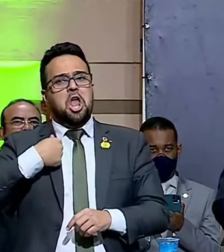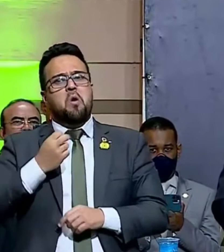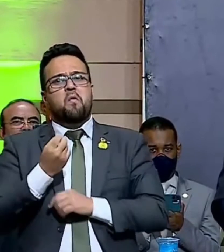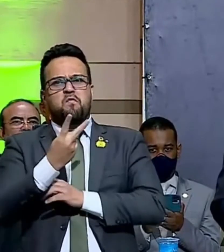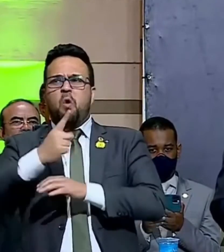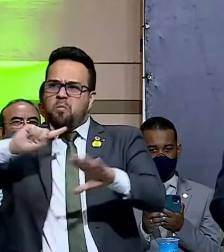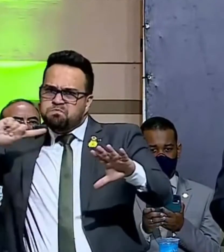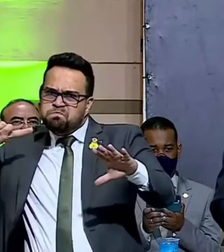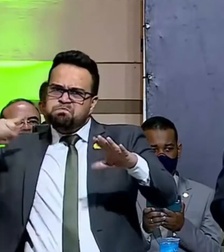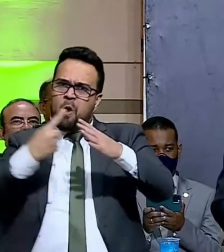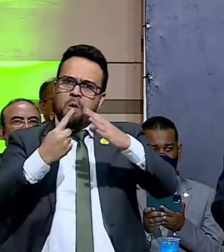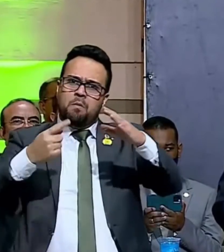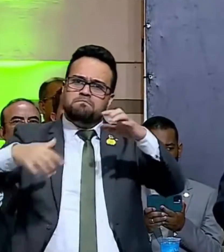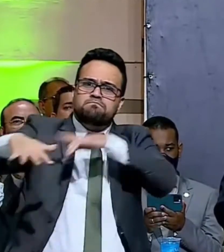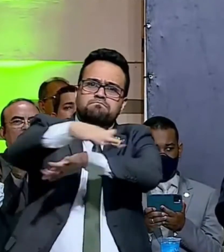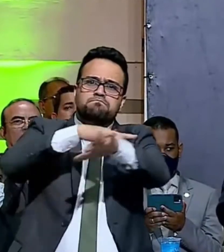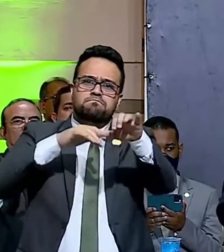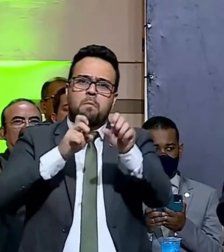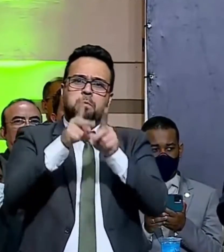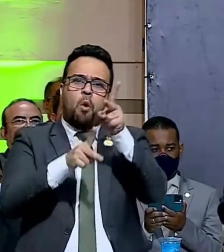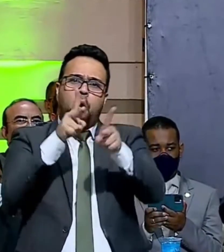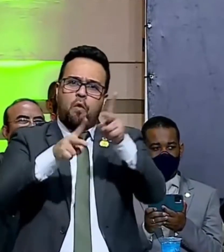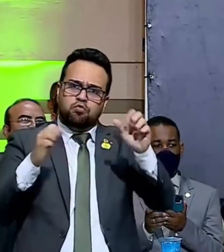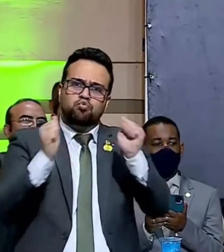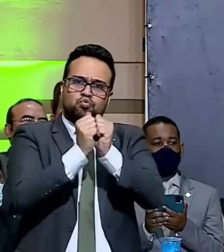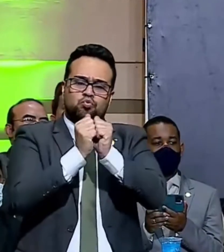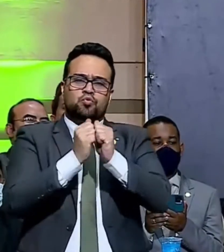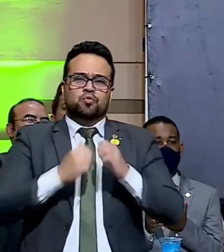estarei onde o povo estiver.